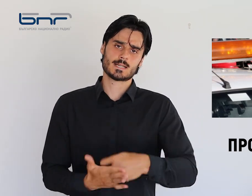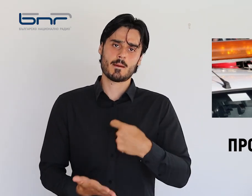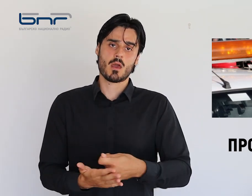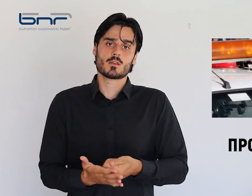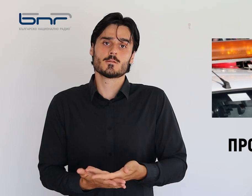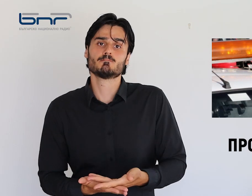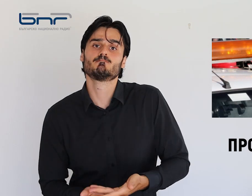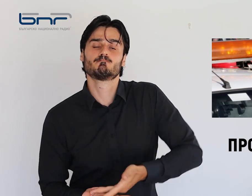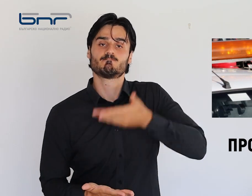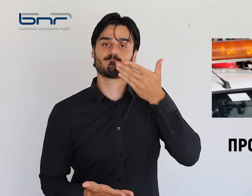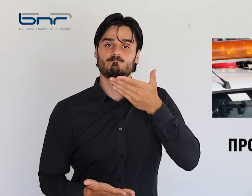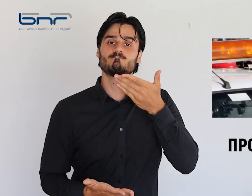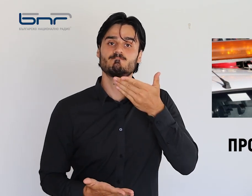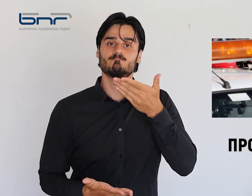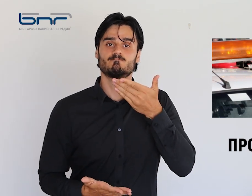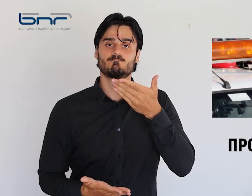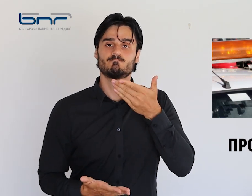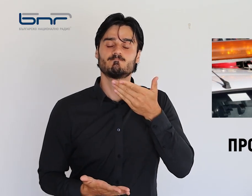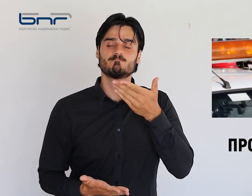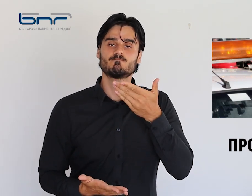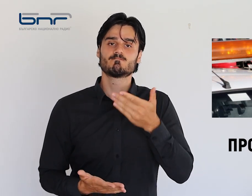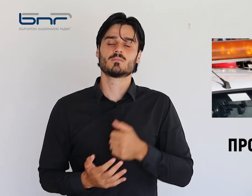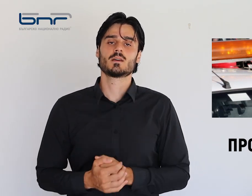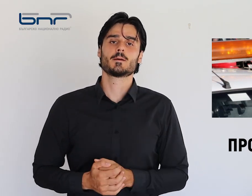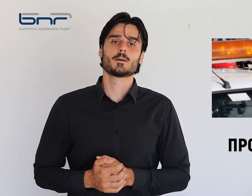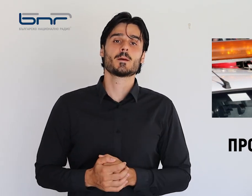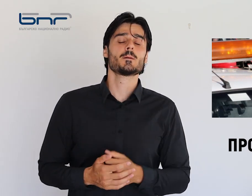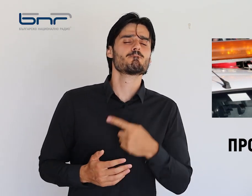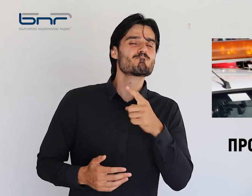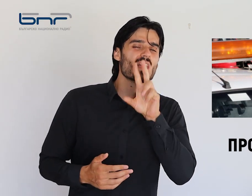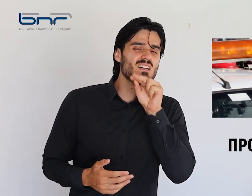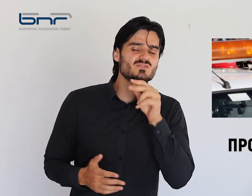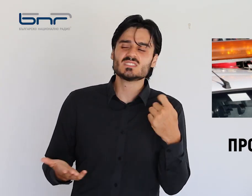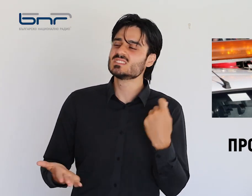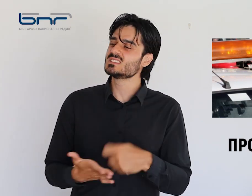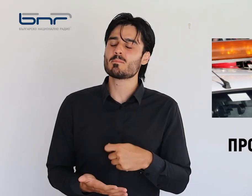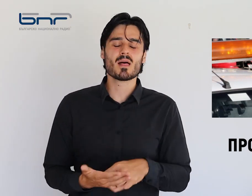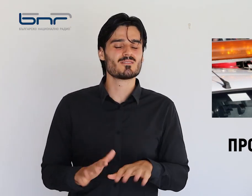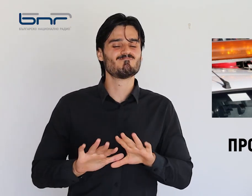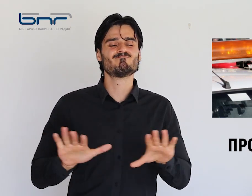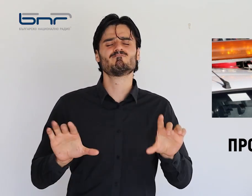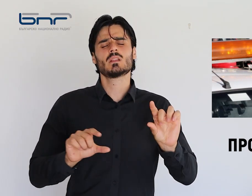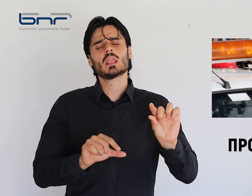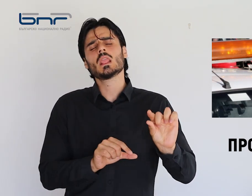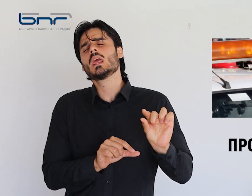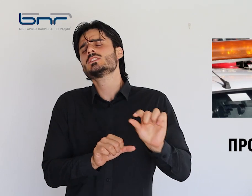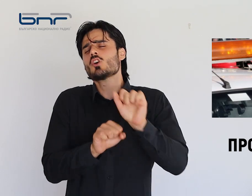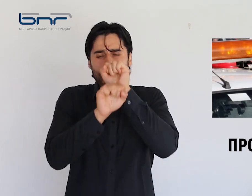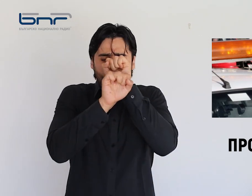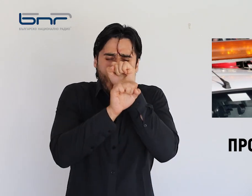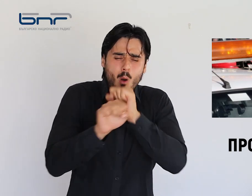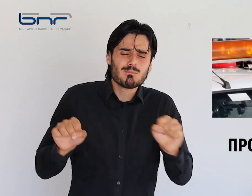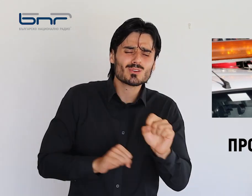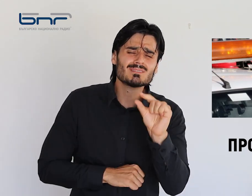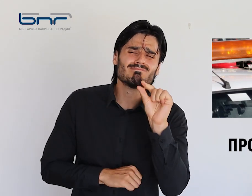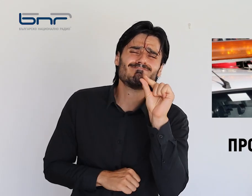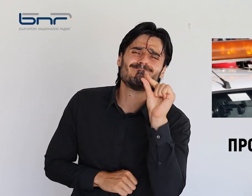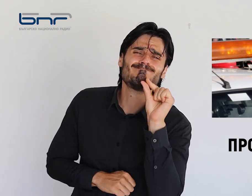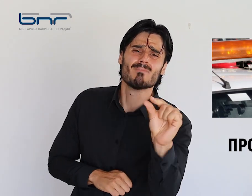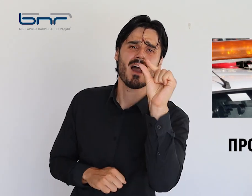обясни главният инспектор от областната агенция Венилин Сапунтик. Вече заплатите ни са ниски, обидно ниски. Даже на някои колеги